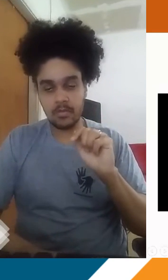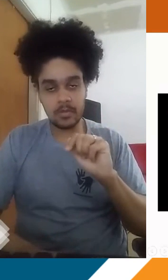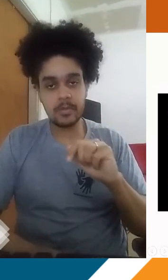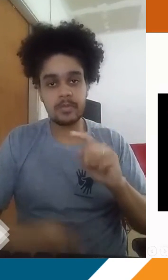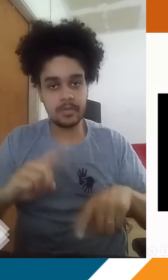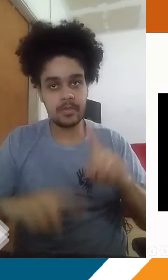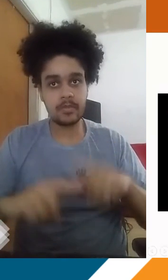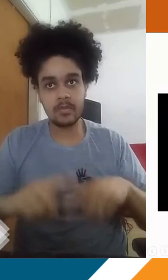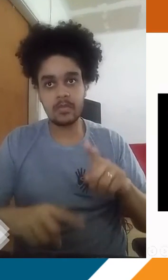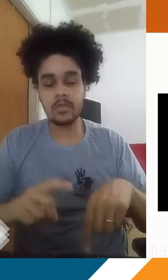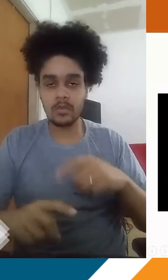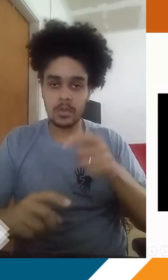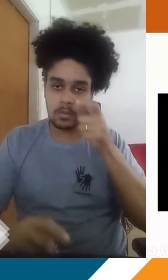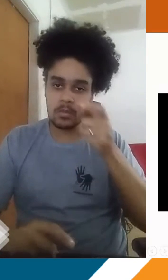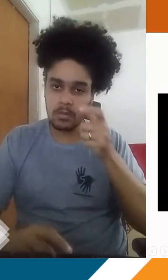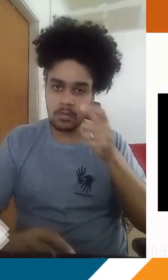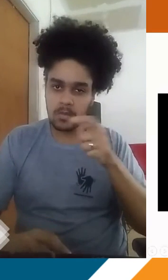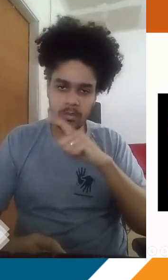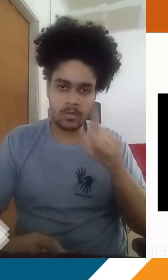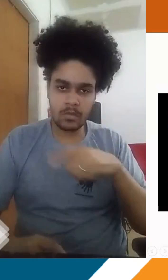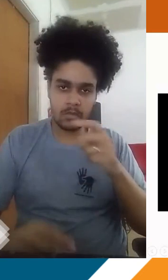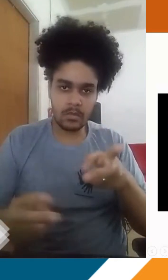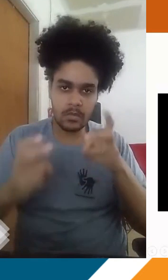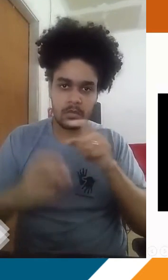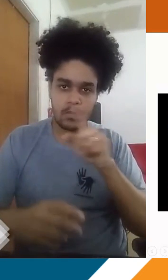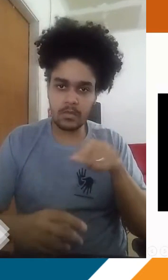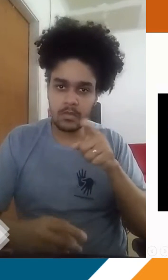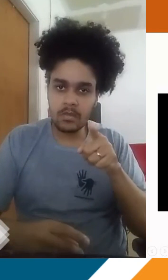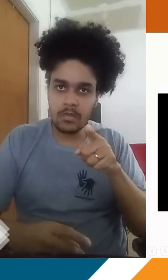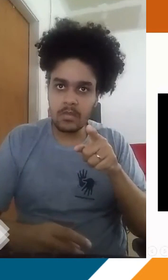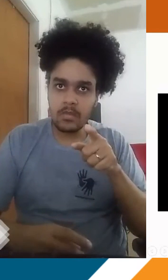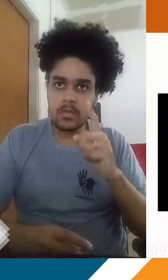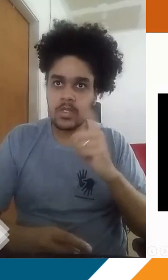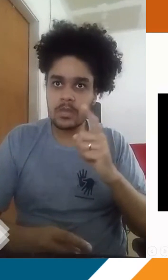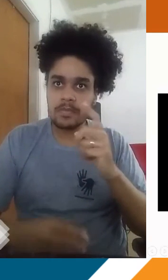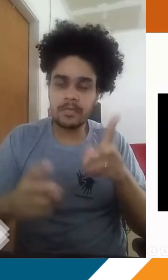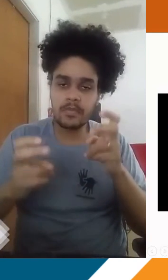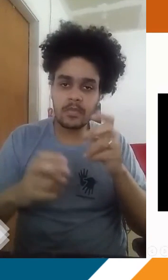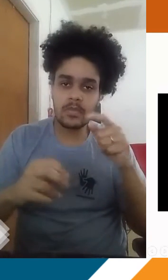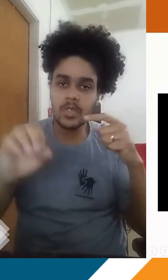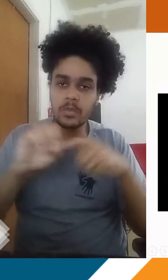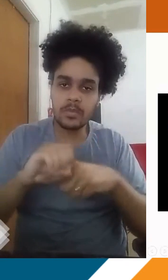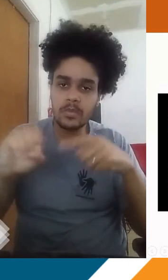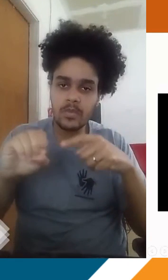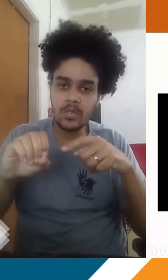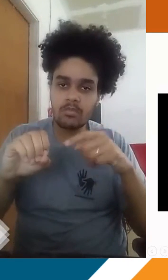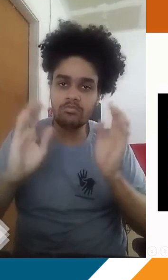substâncias, tá? Uma coisa que é interessante, se vocês forem reparar aqui, a gente percebe que esse buraco está concentrado num